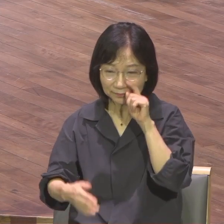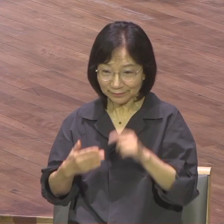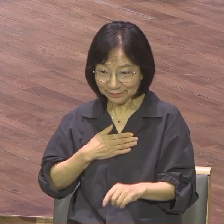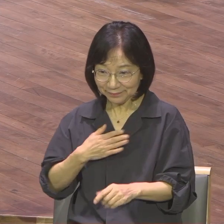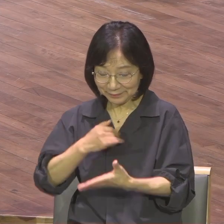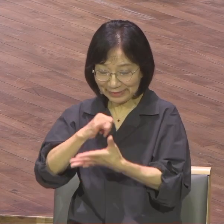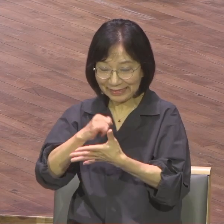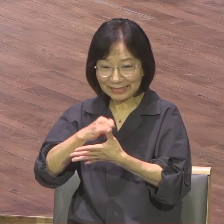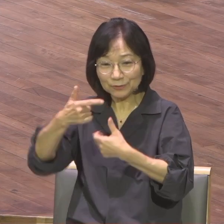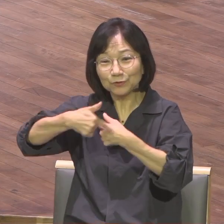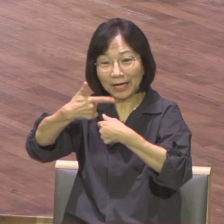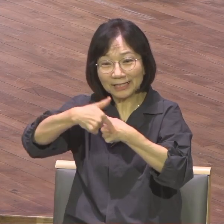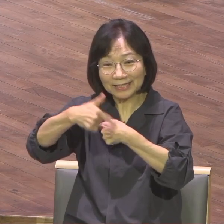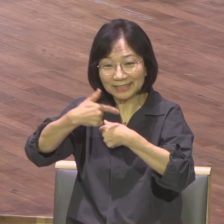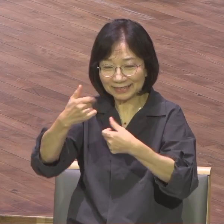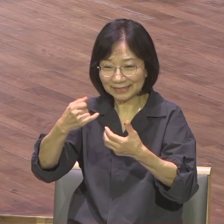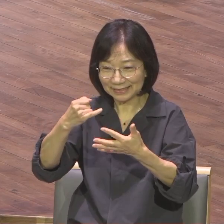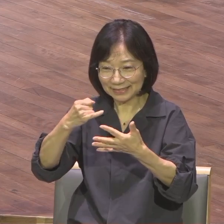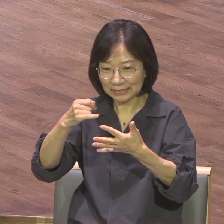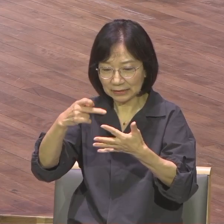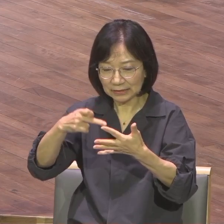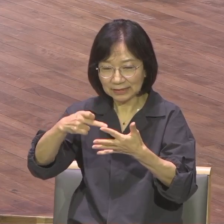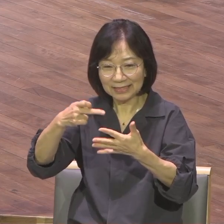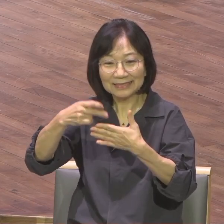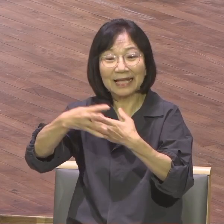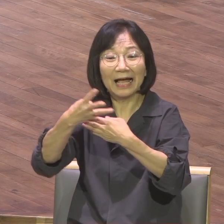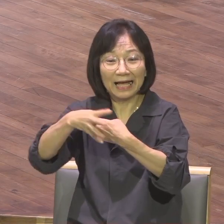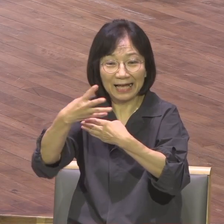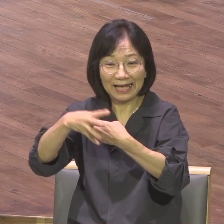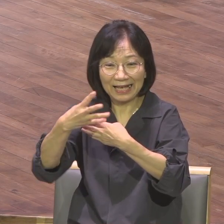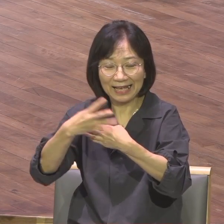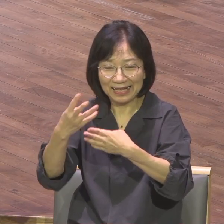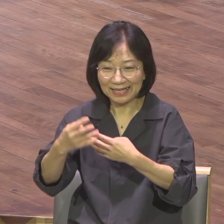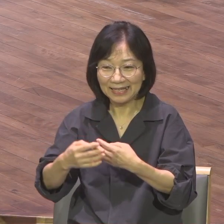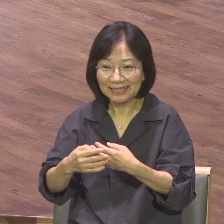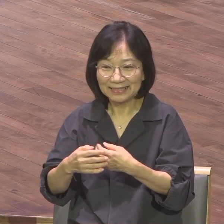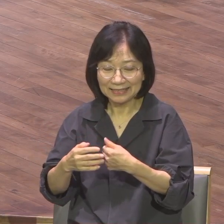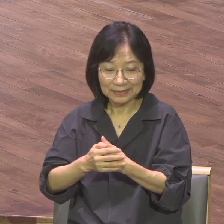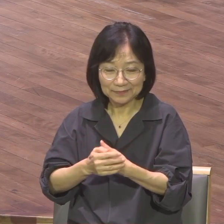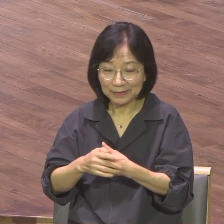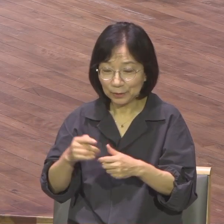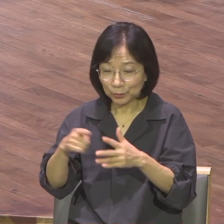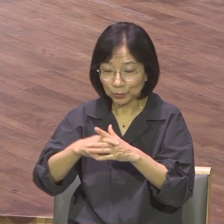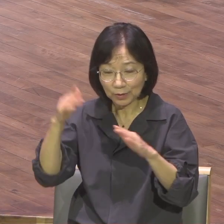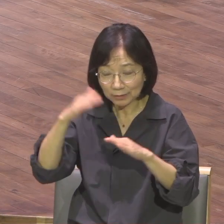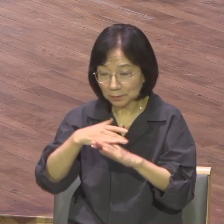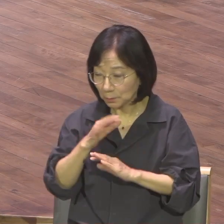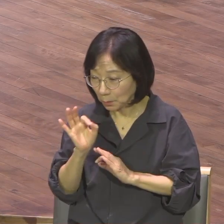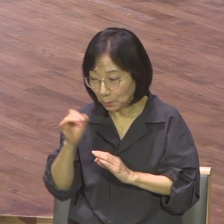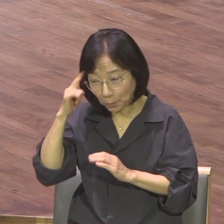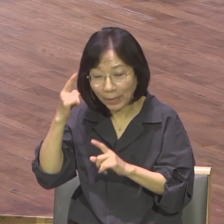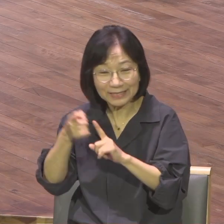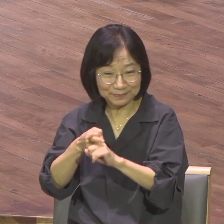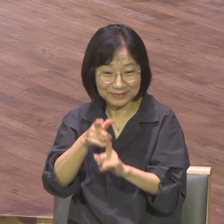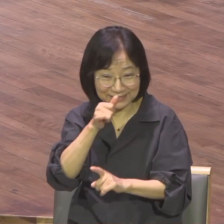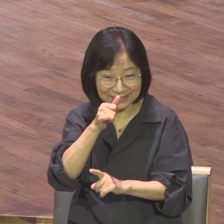4니까 막둥이는 아직 5살밖에 안 됐지만 초등학생 보면 제가 늘 관심이 있거든요 버스 앞에 이 여자 둘이